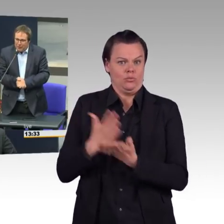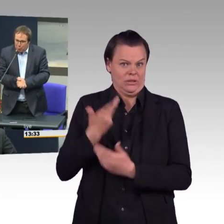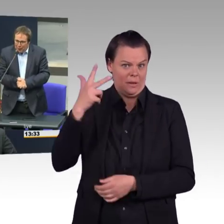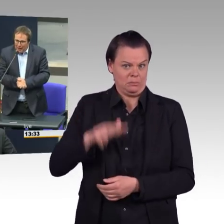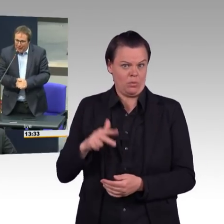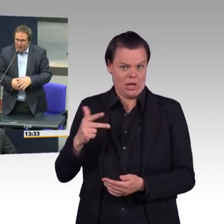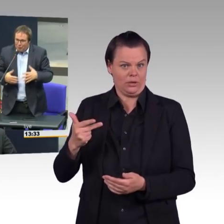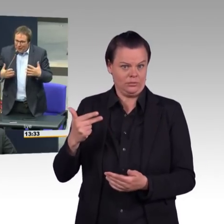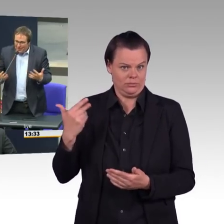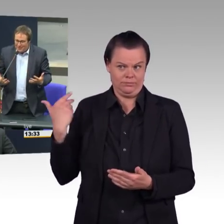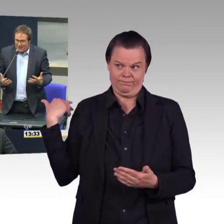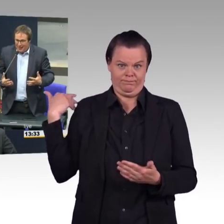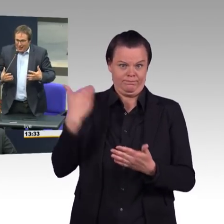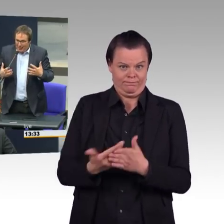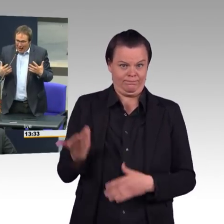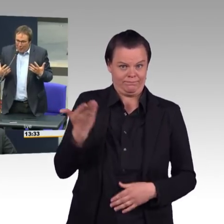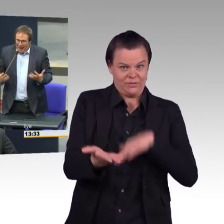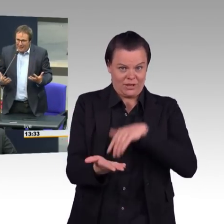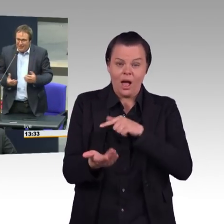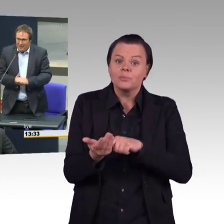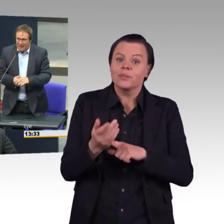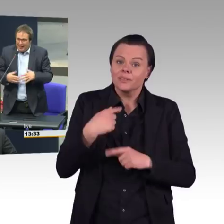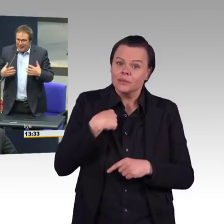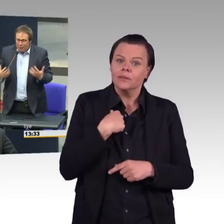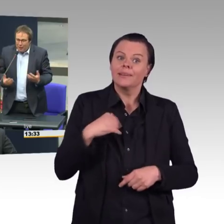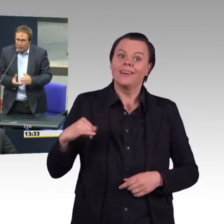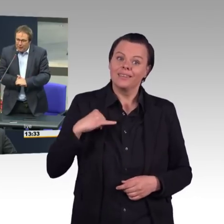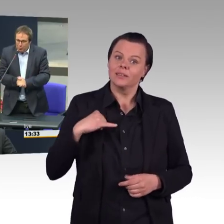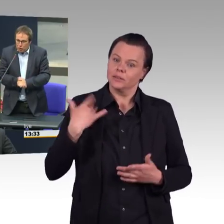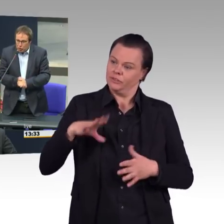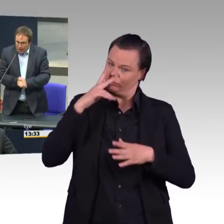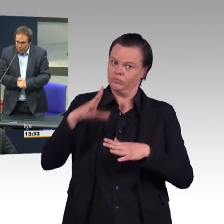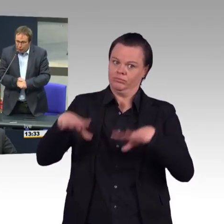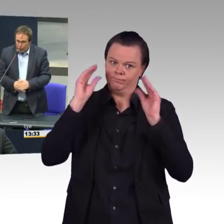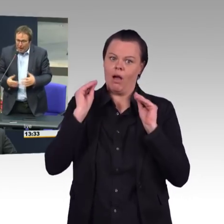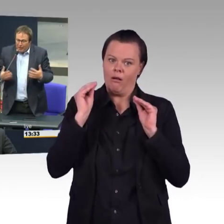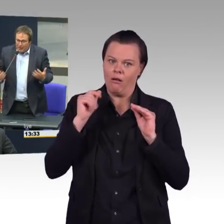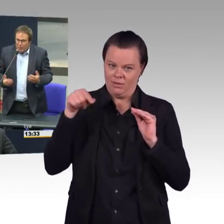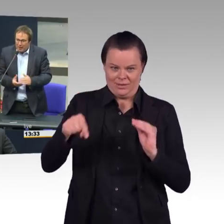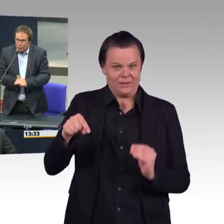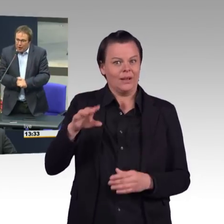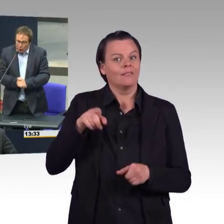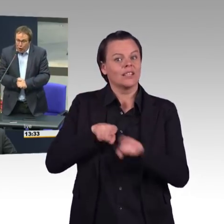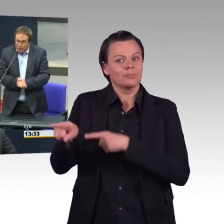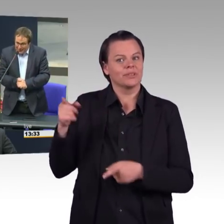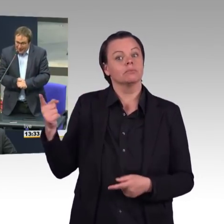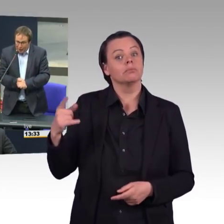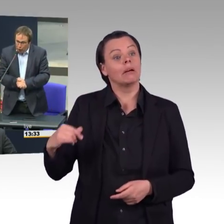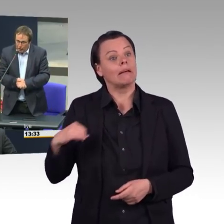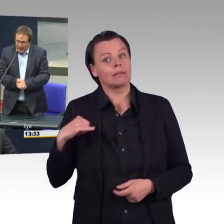FDP, wie Sie am Ende die Energiewende und den Klimaschutz schaffen wollen. Ich gehe mal davon aus, auch Sie wollen